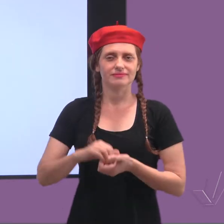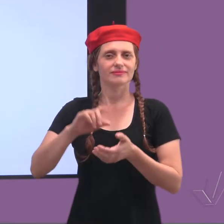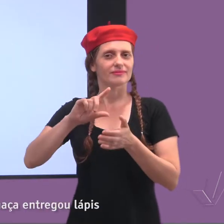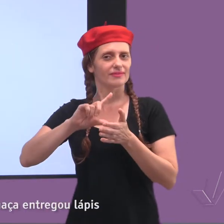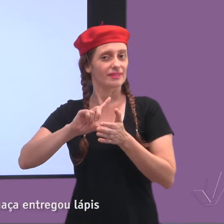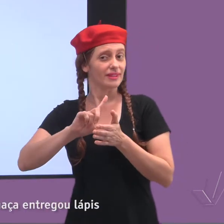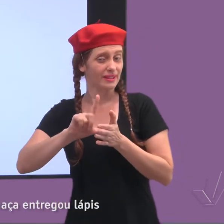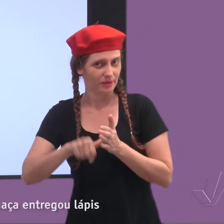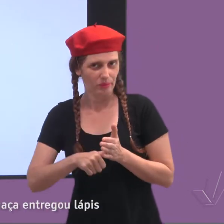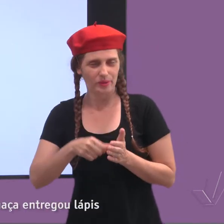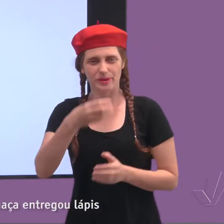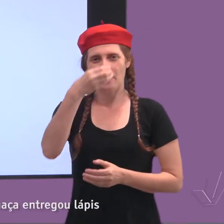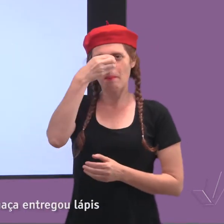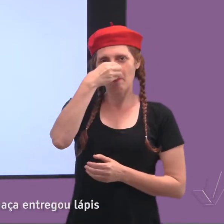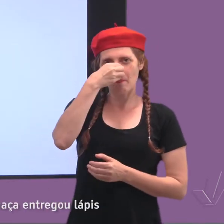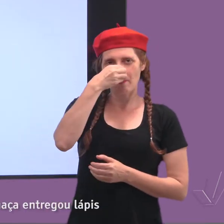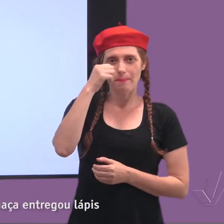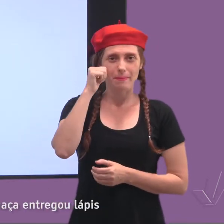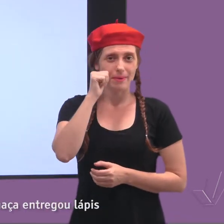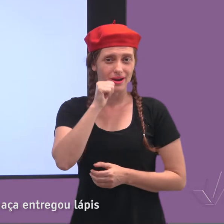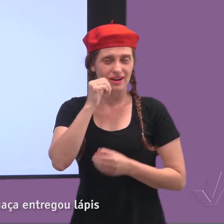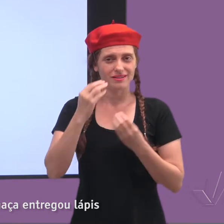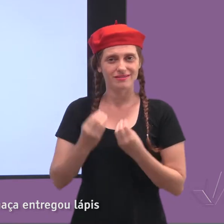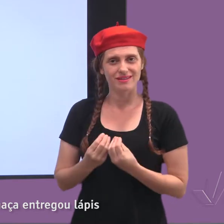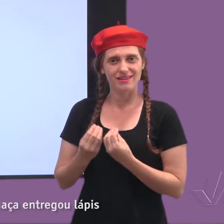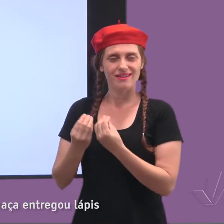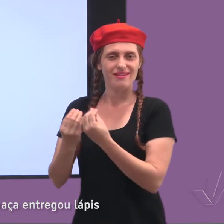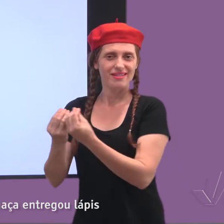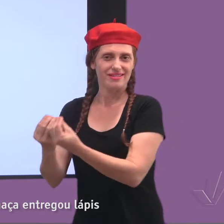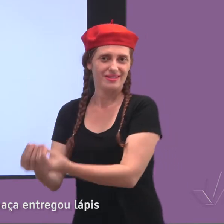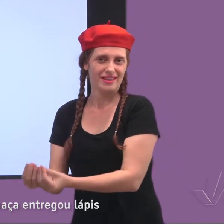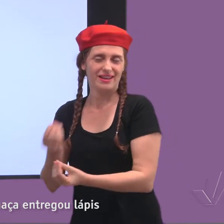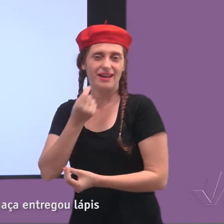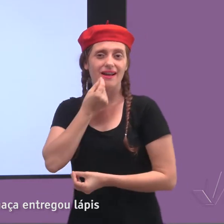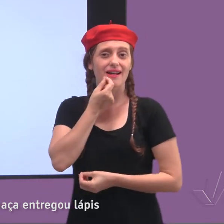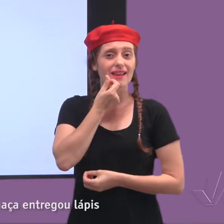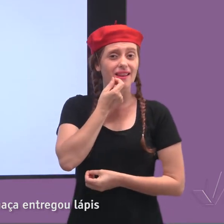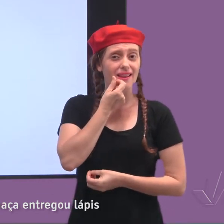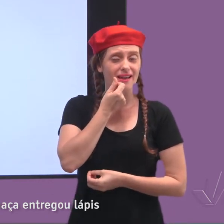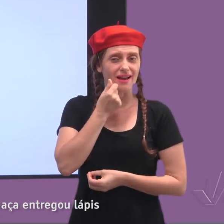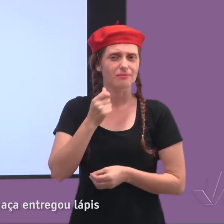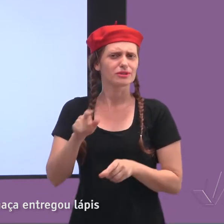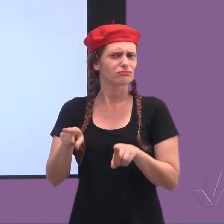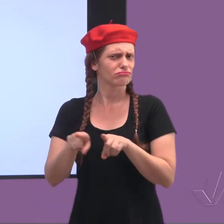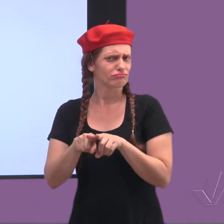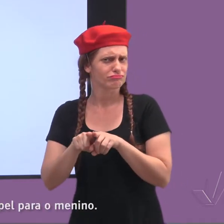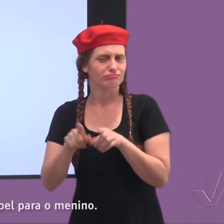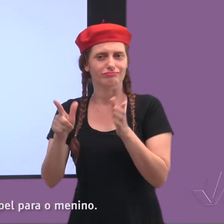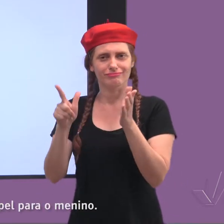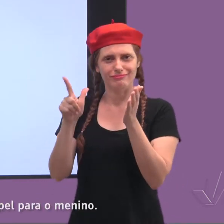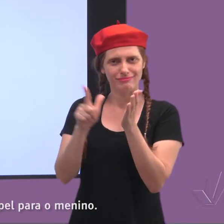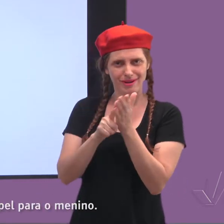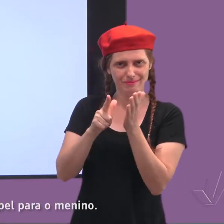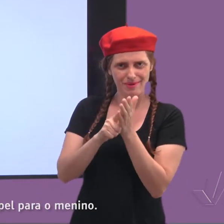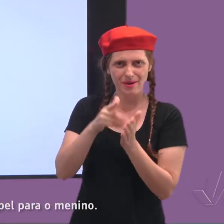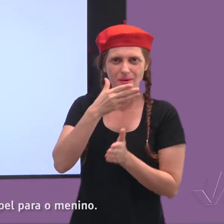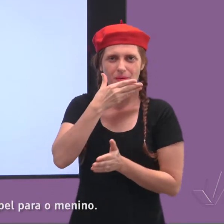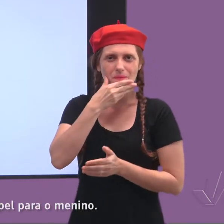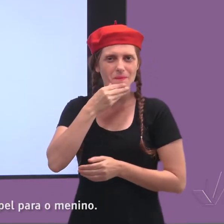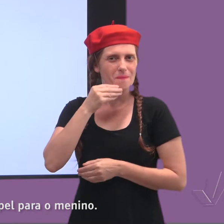Depois, a palhaça entregou lápis e também papel para o